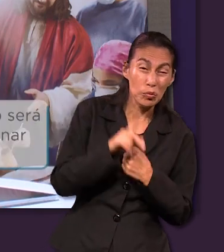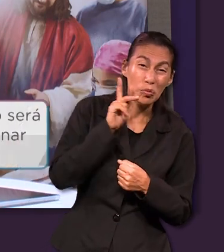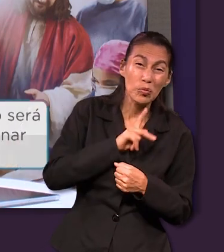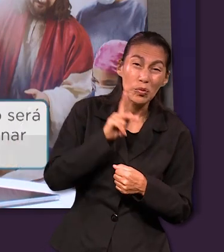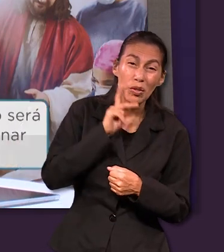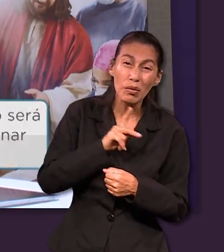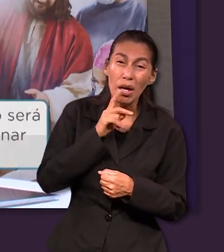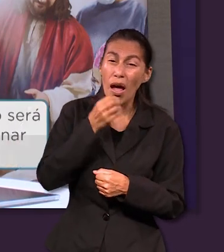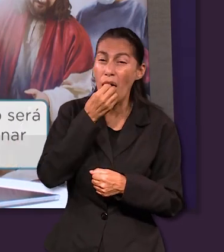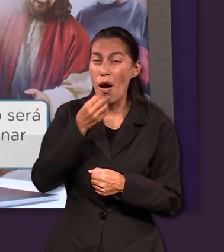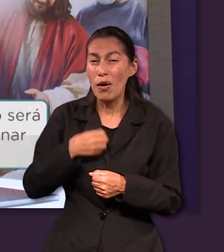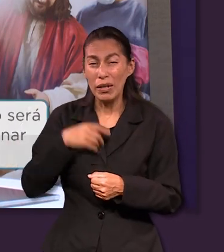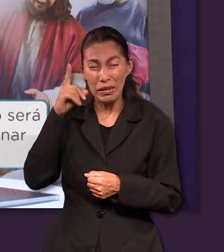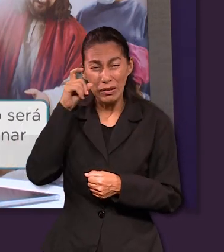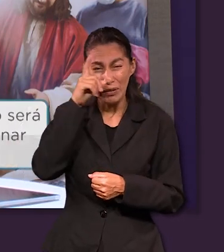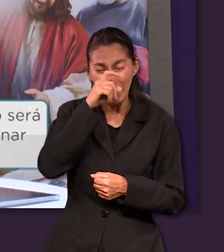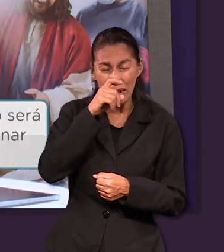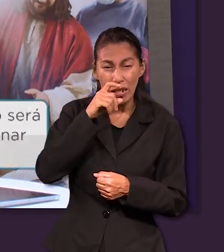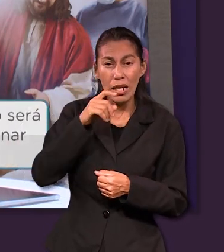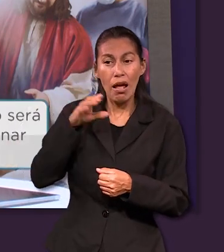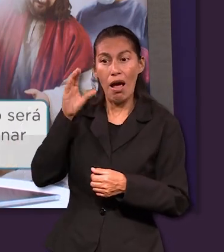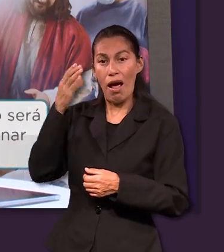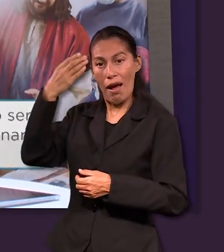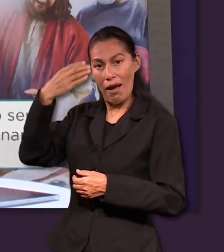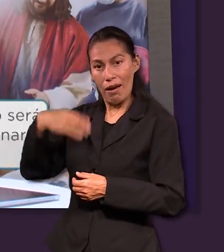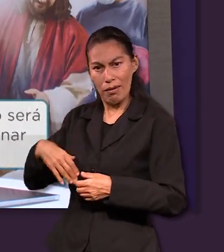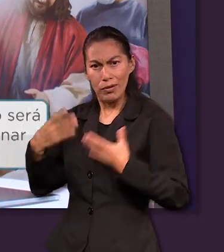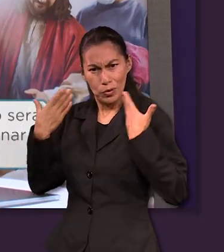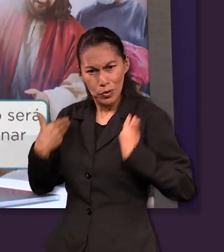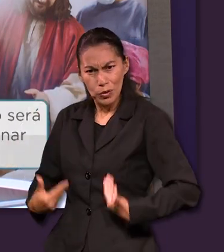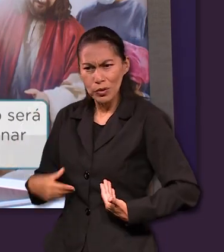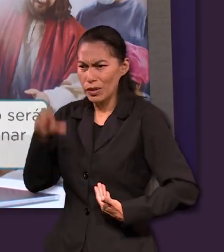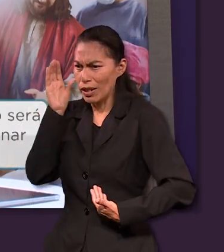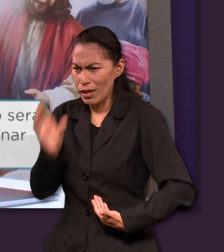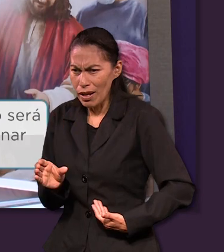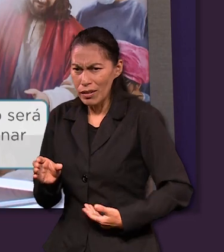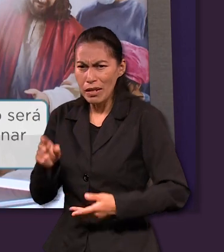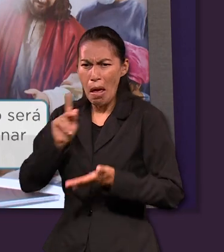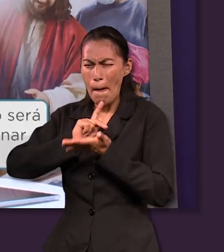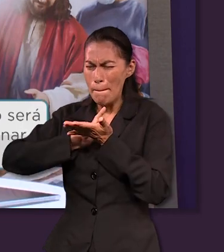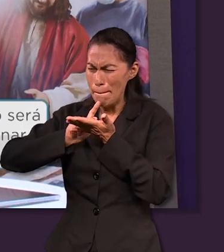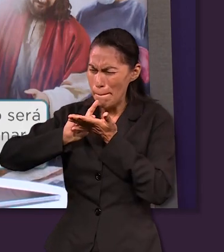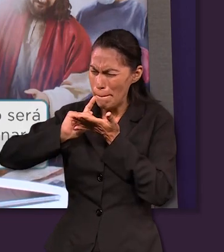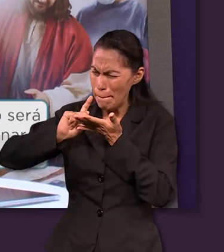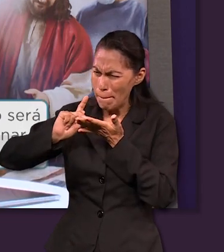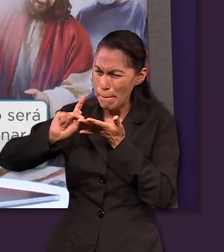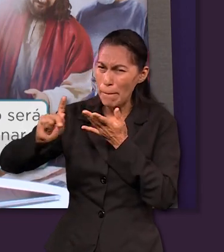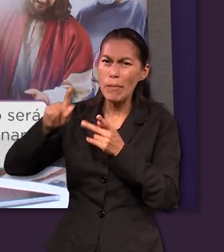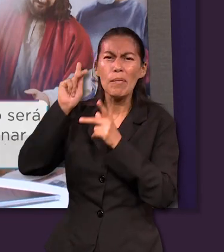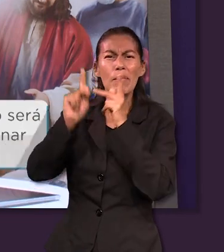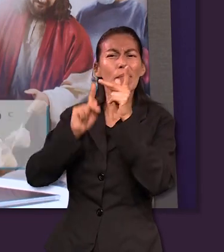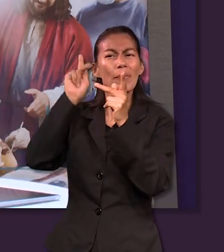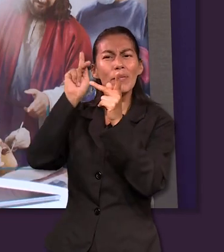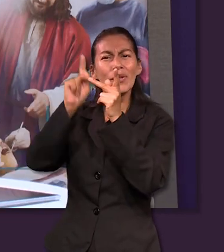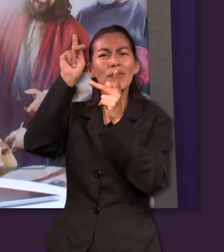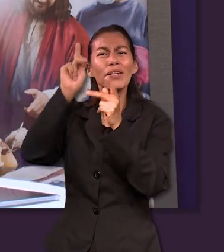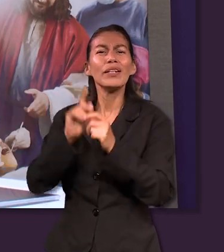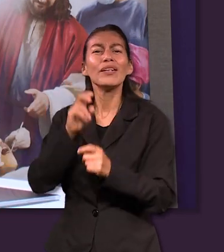quizás difícil nos ayudará para perfeccionar nuestro carácter y entonces poder lograr el fin